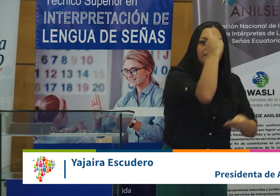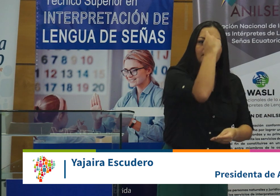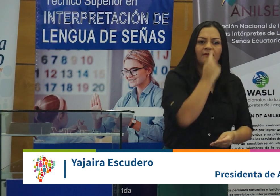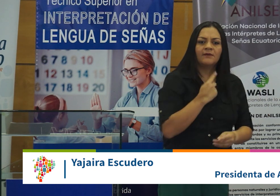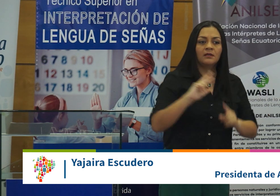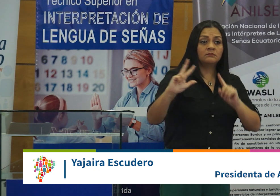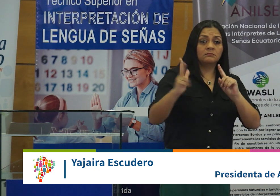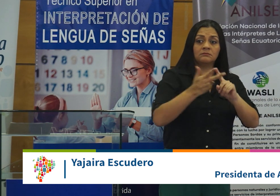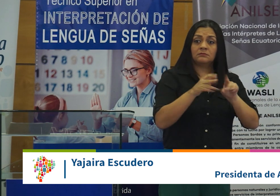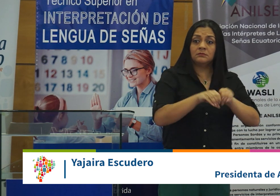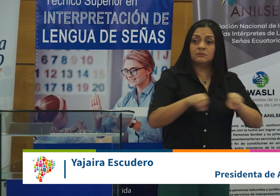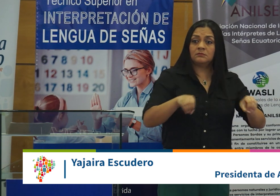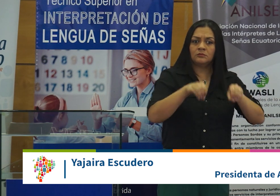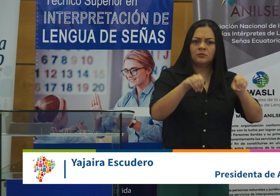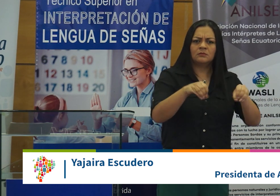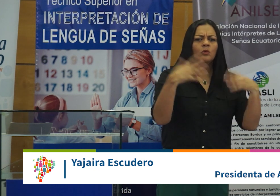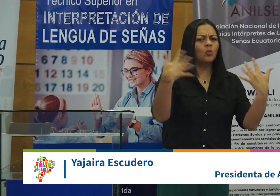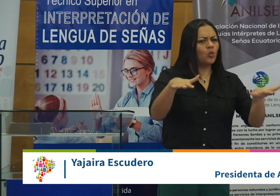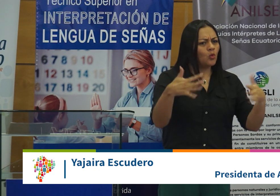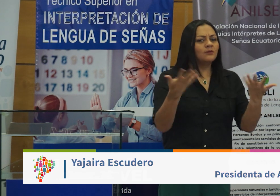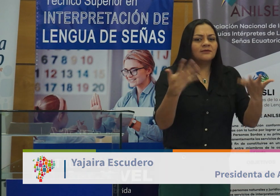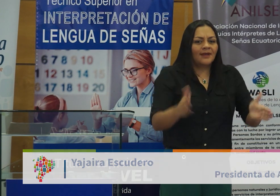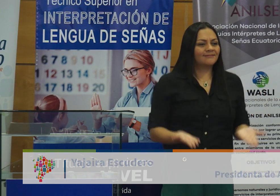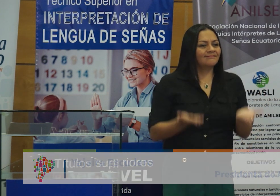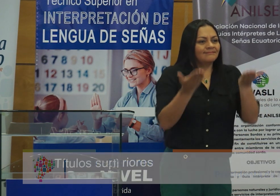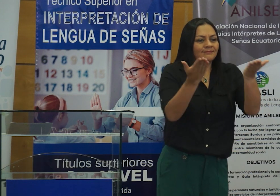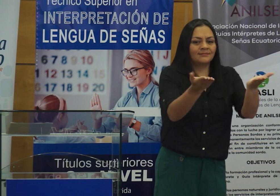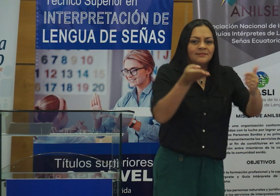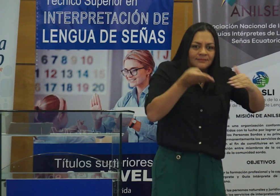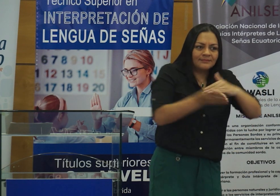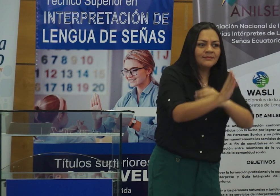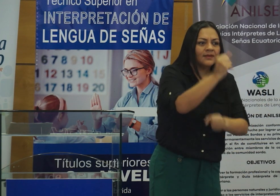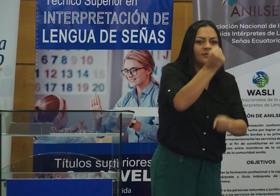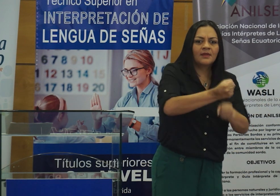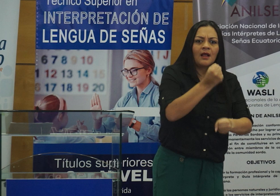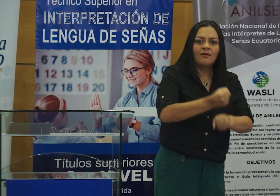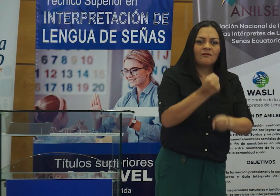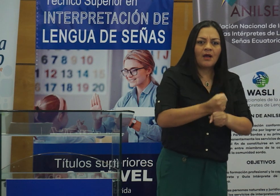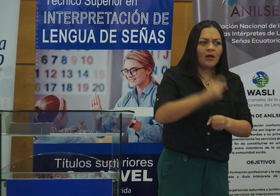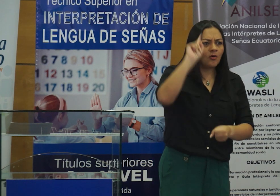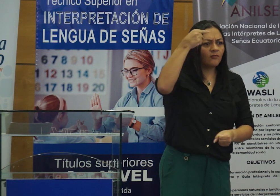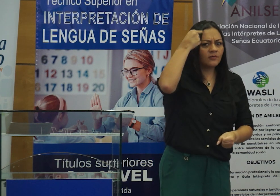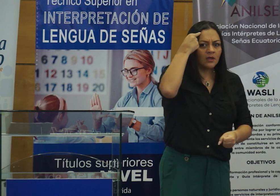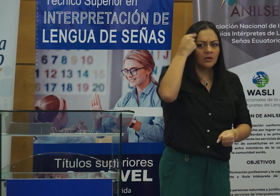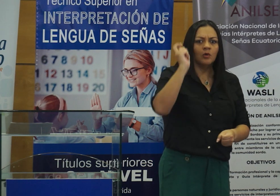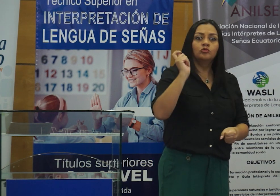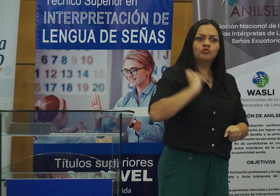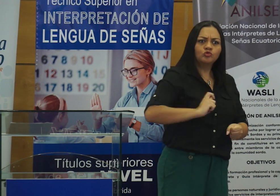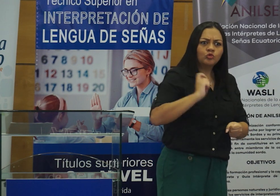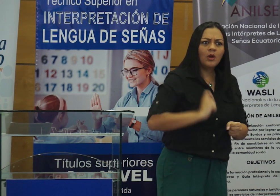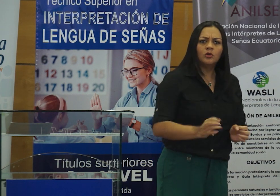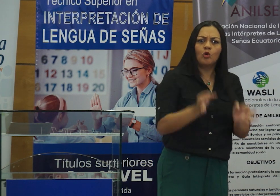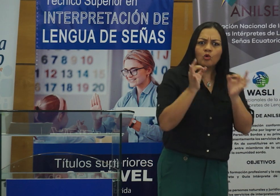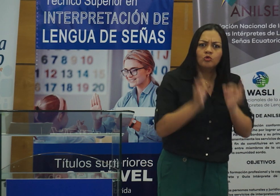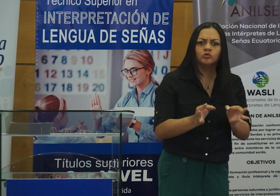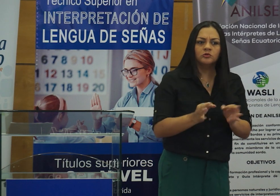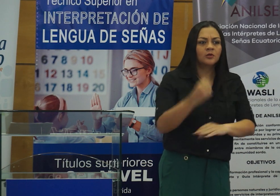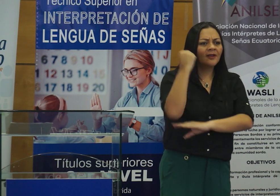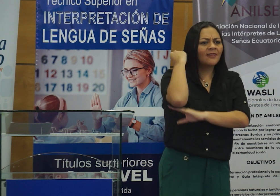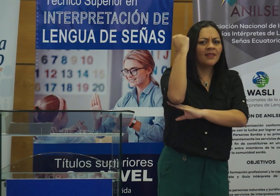titulación de tercer nivel permitirá acceder al campo laboral en el sector público con una remuneración justa y apegada al